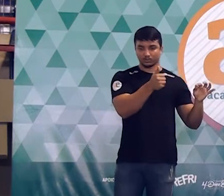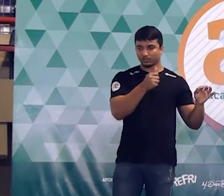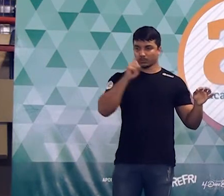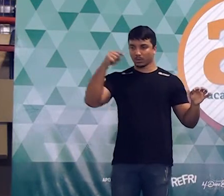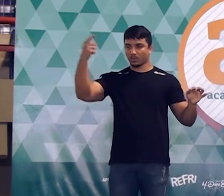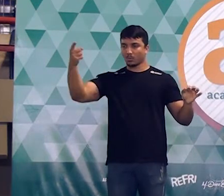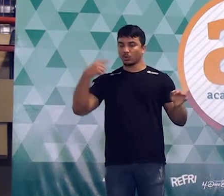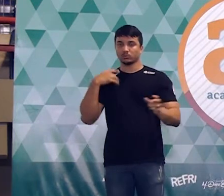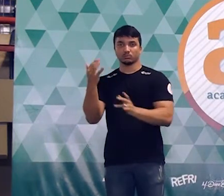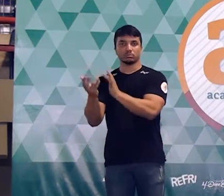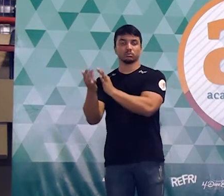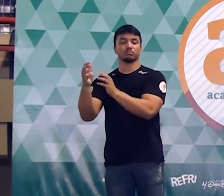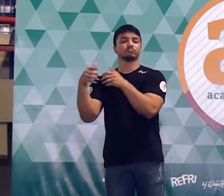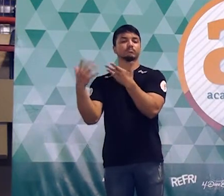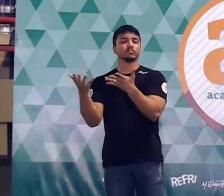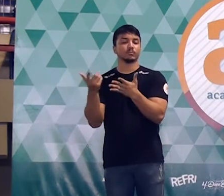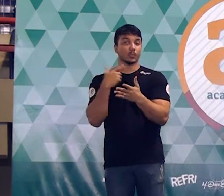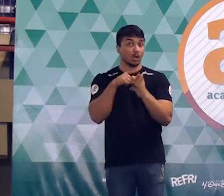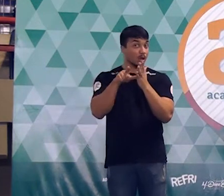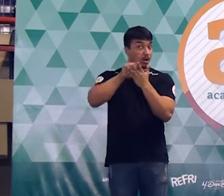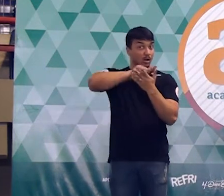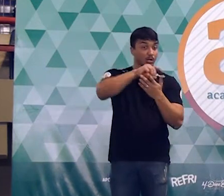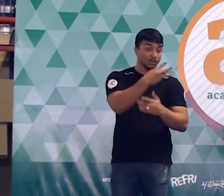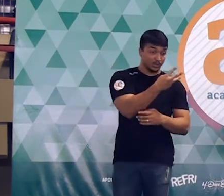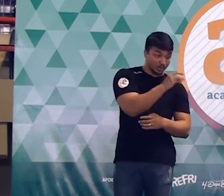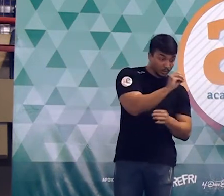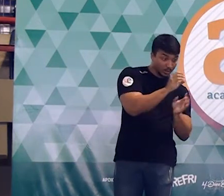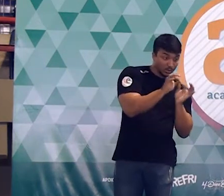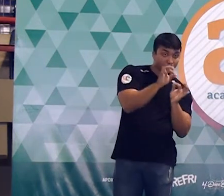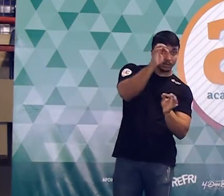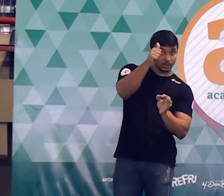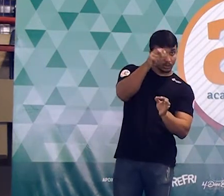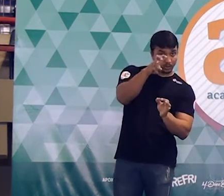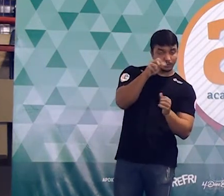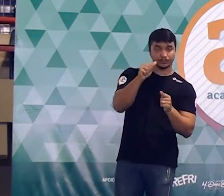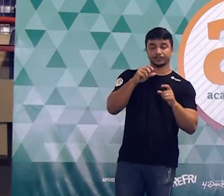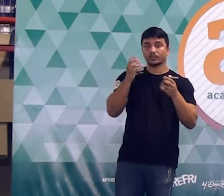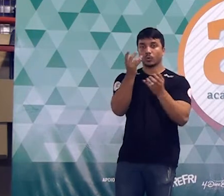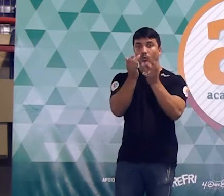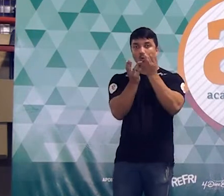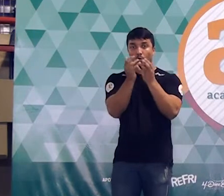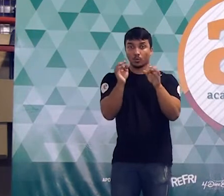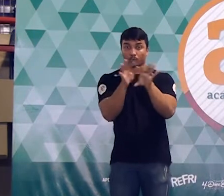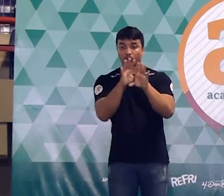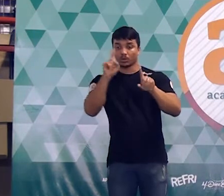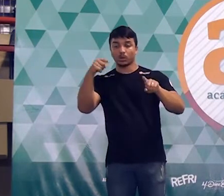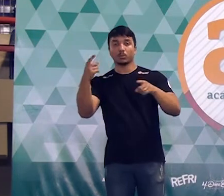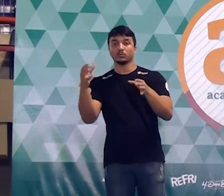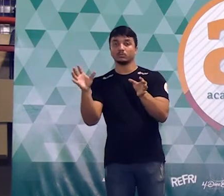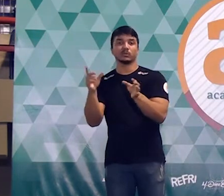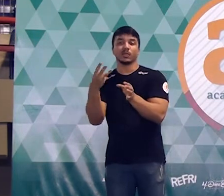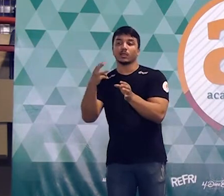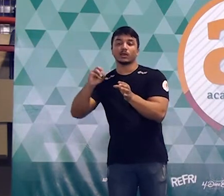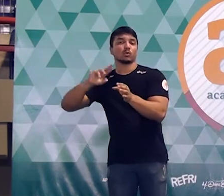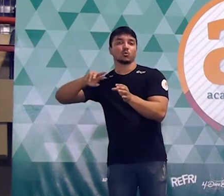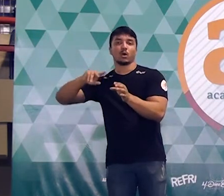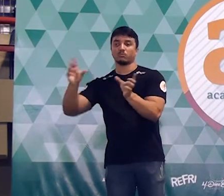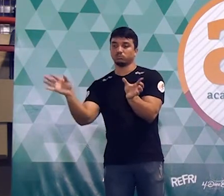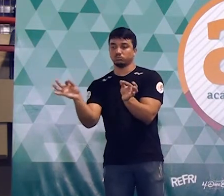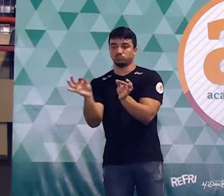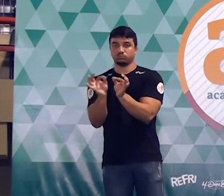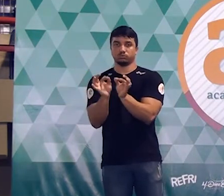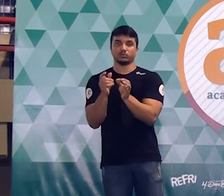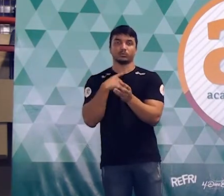Antes, as dimensões são 30 por 15. Depois do cozimento, vai acontecer uma redução nas dimensões lineares. Uma